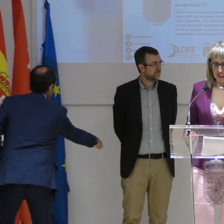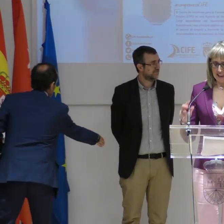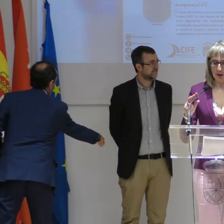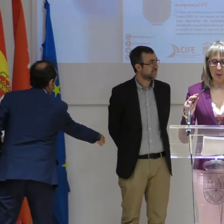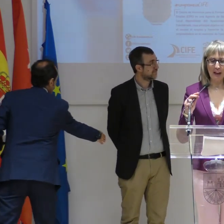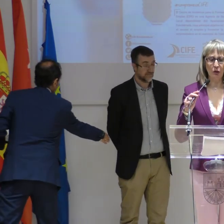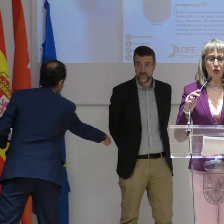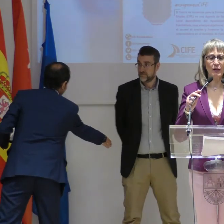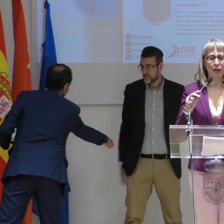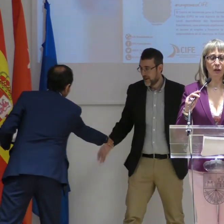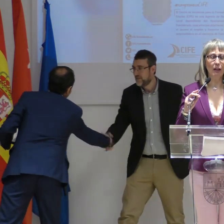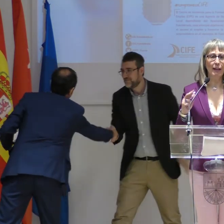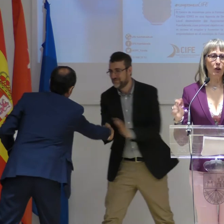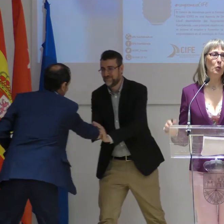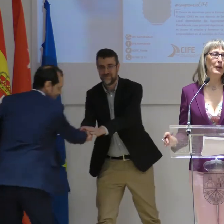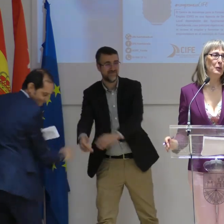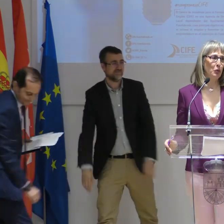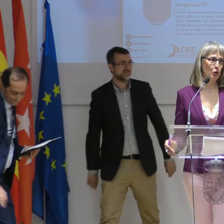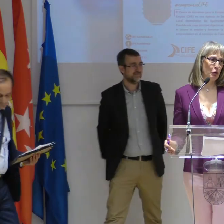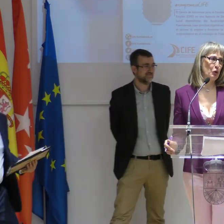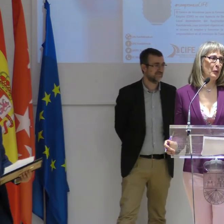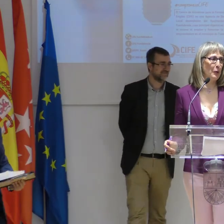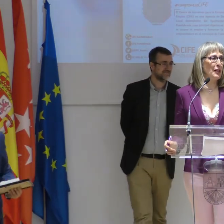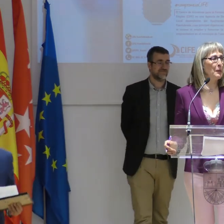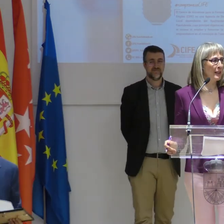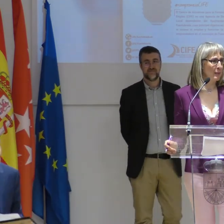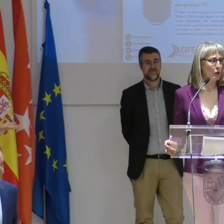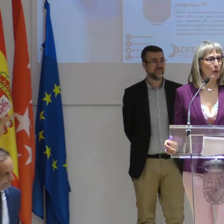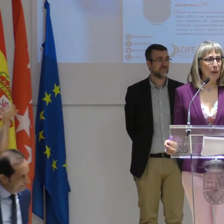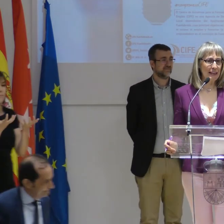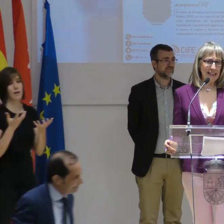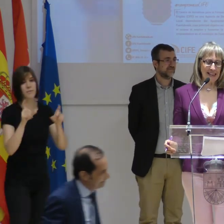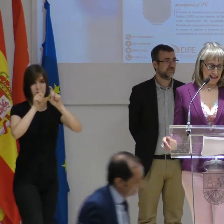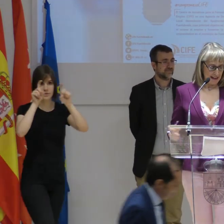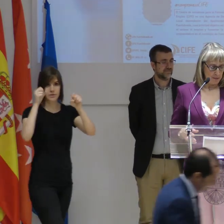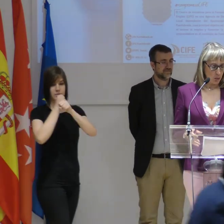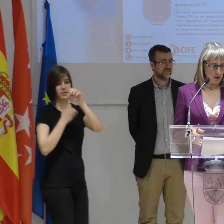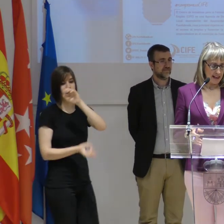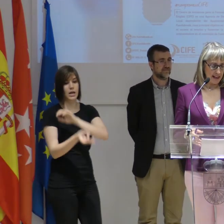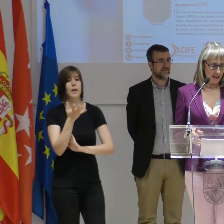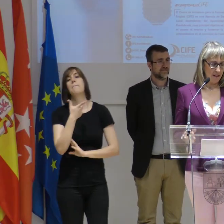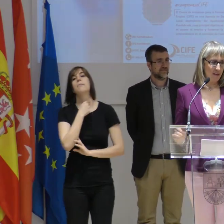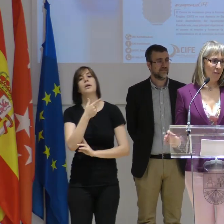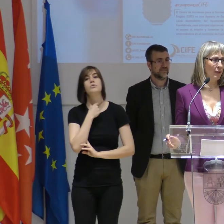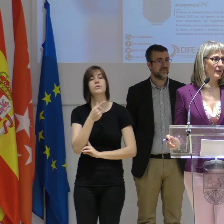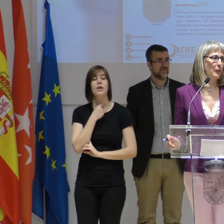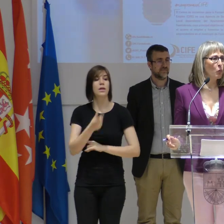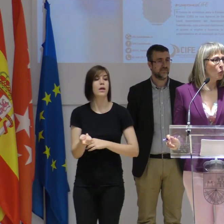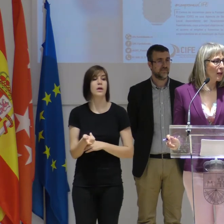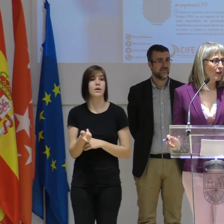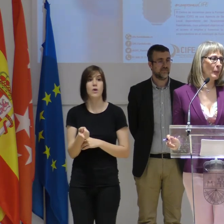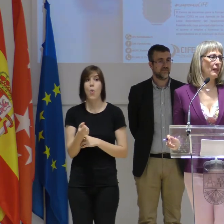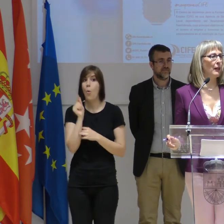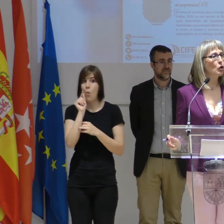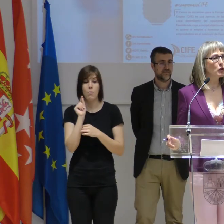Muchas gracias. Enhorabuena a todos. Ahora, en un momento, vamos con los premios al emprendimiento, pero antes me gustaría reservar